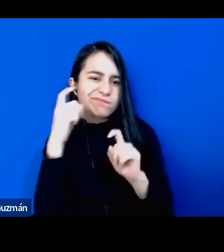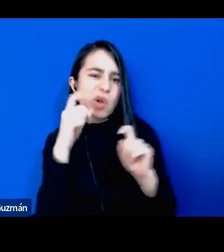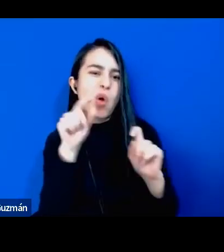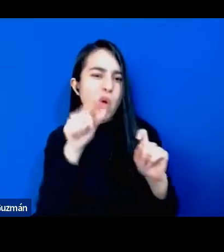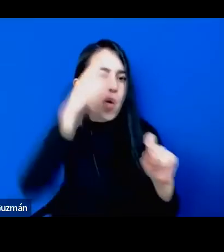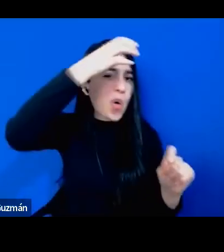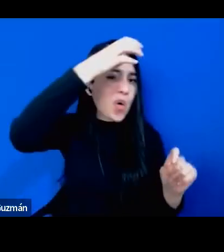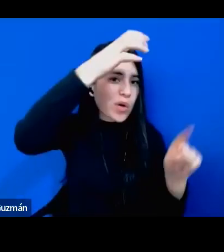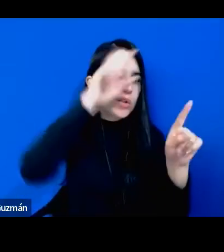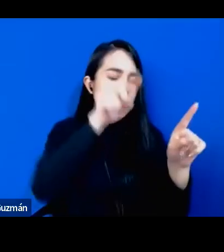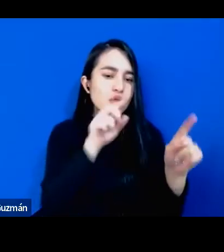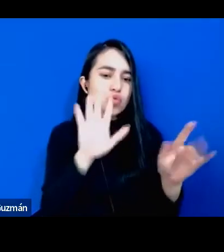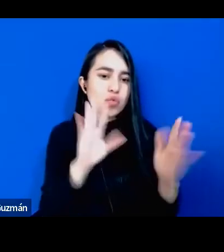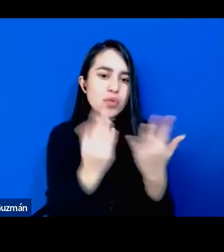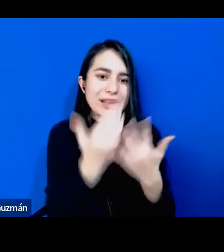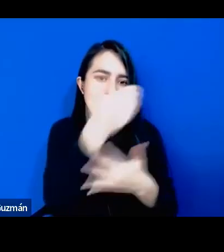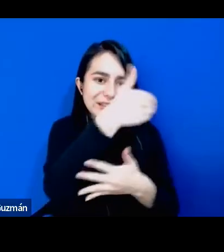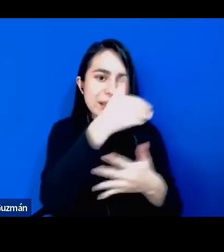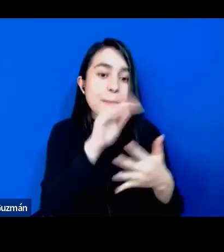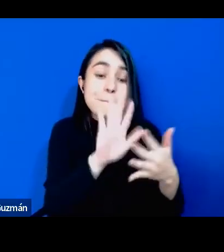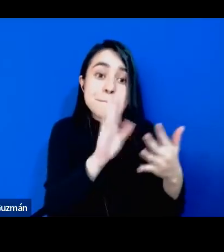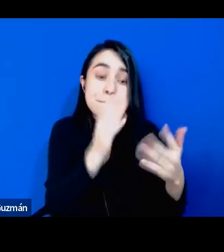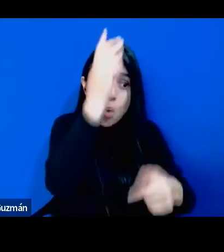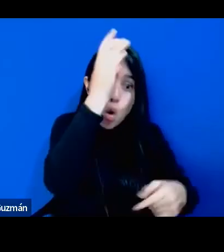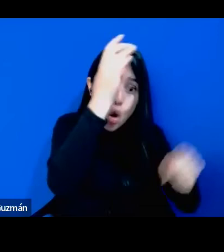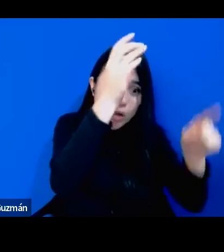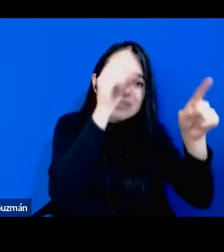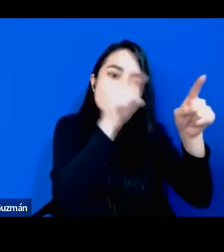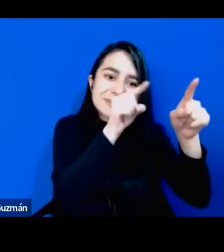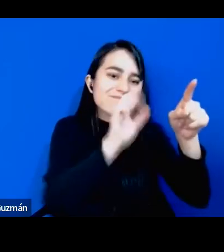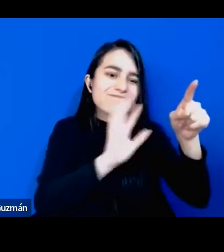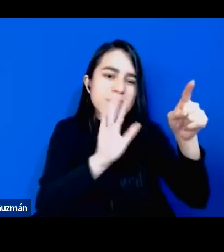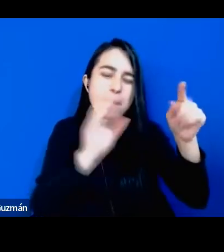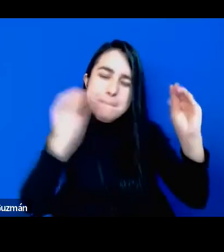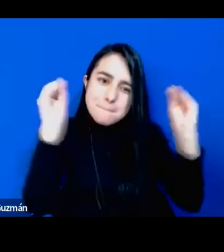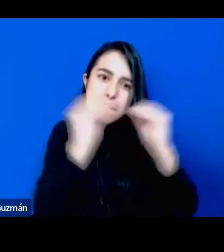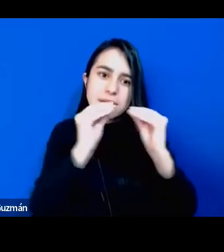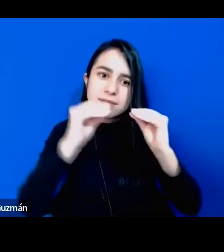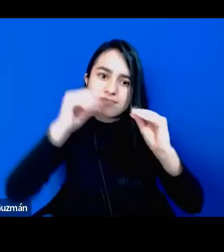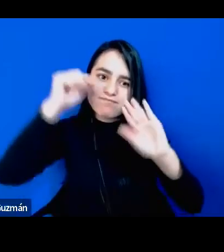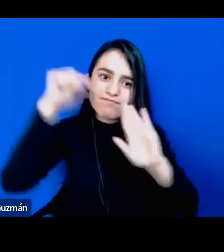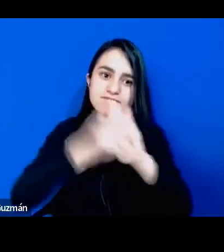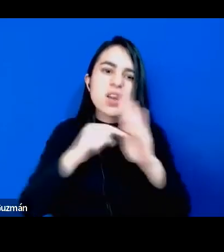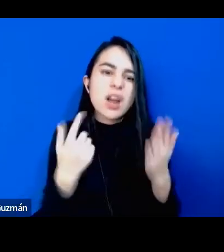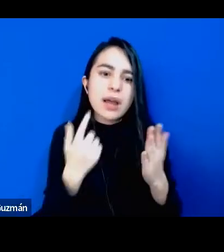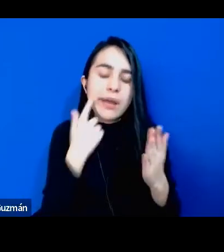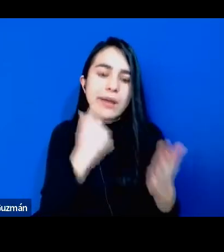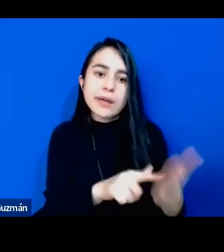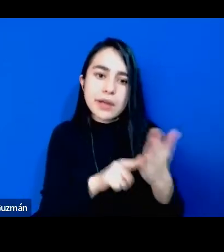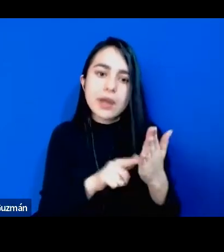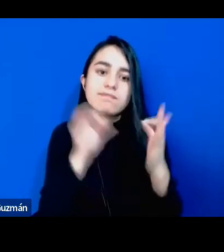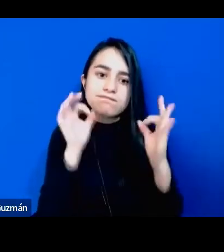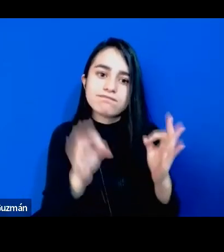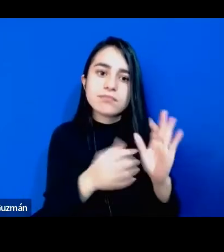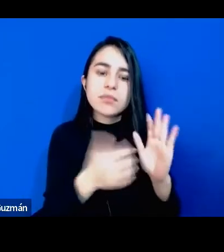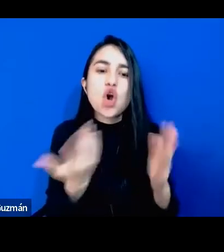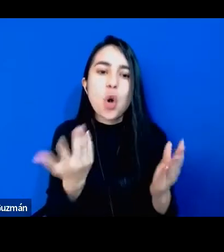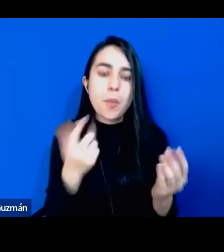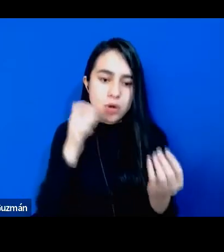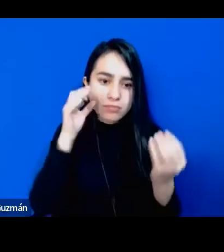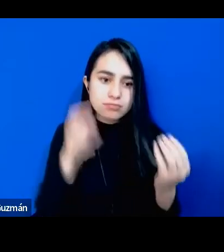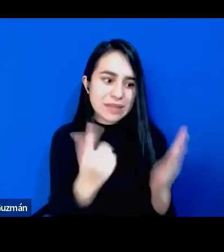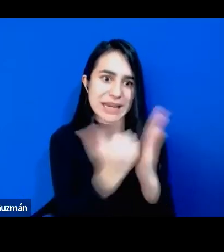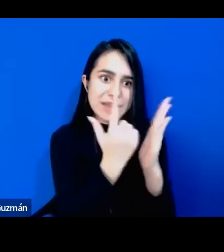más allá del concepto mismo, yo creo que es un ejemplo de cómo realmente etnografiar